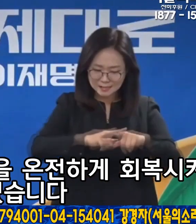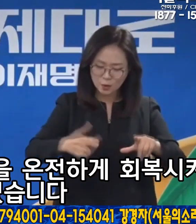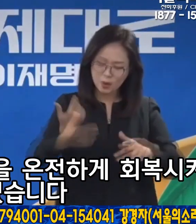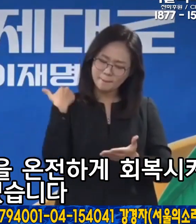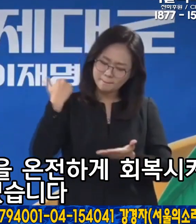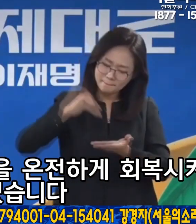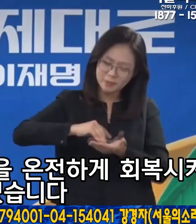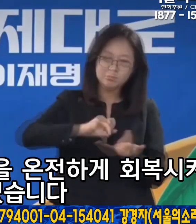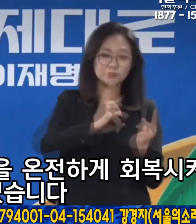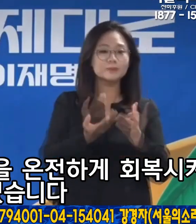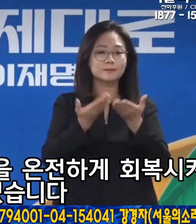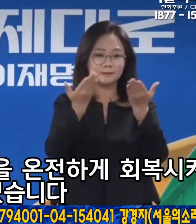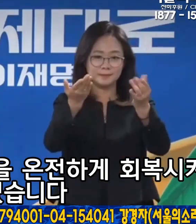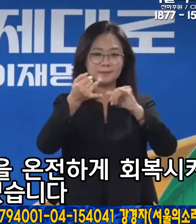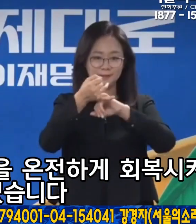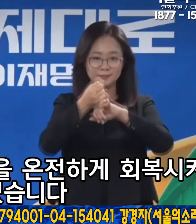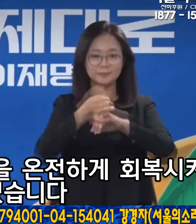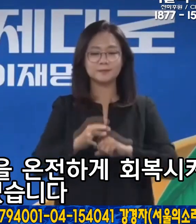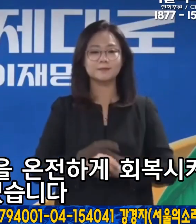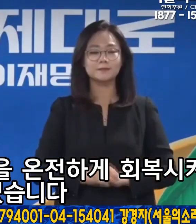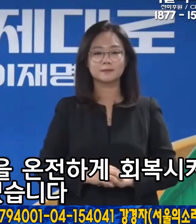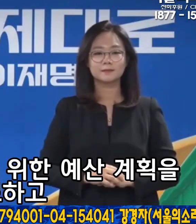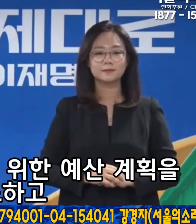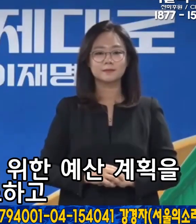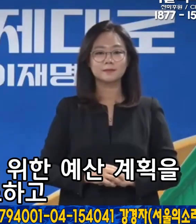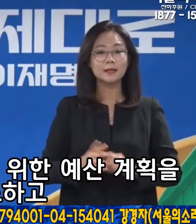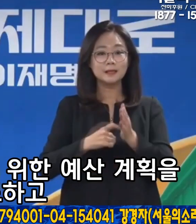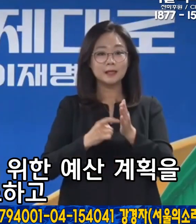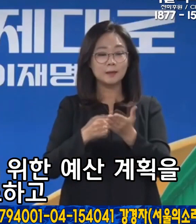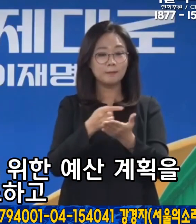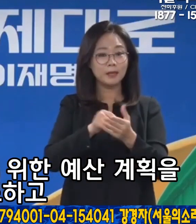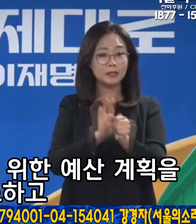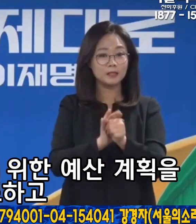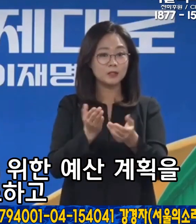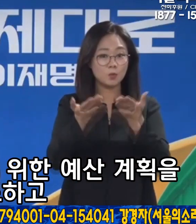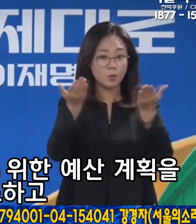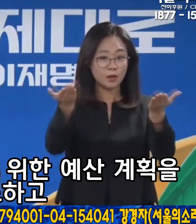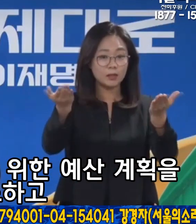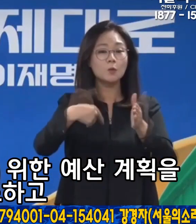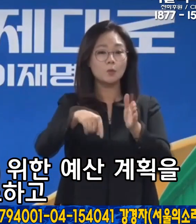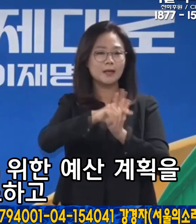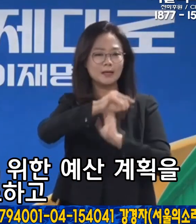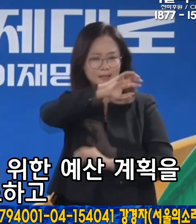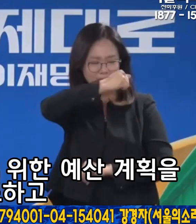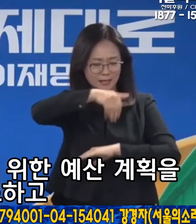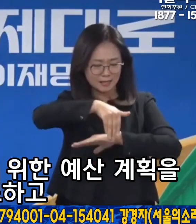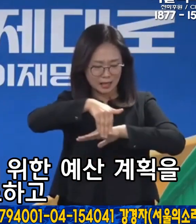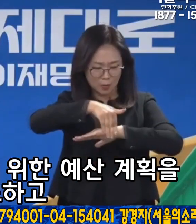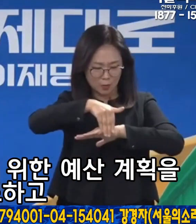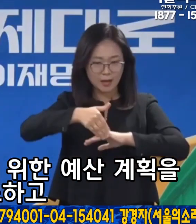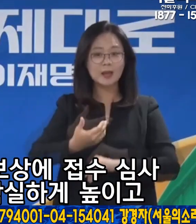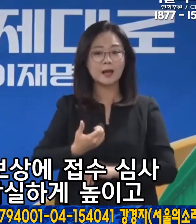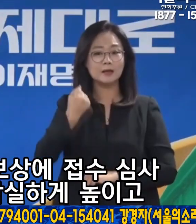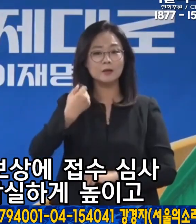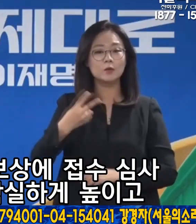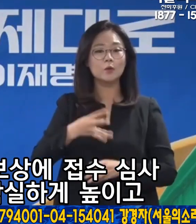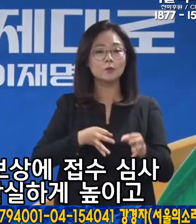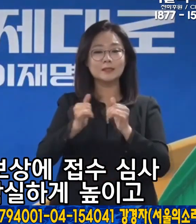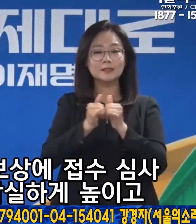온전하게 회복시켜드리겠습니다. 긴급피해 지원을 위한 예산계획을 검토하고